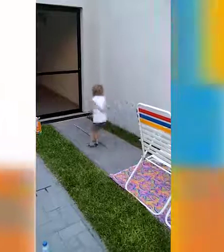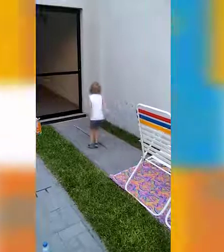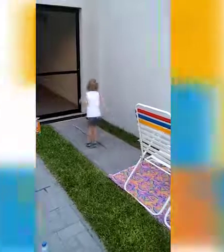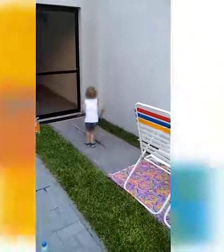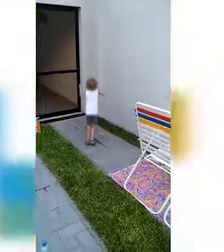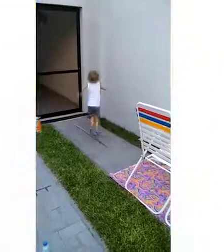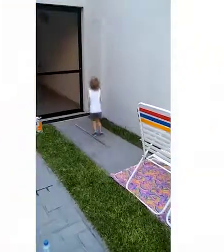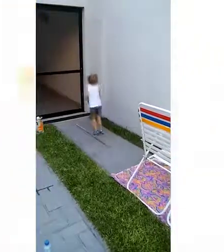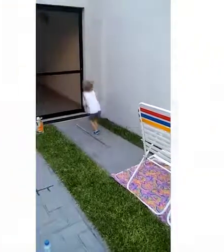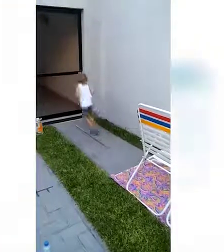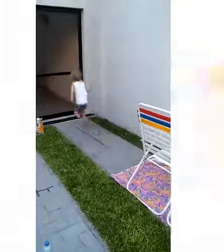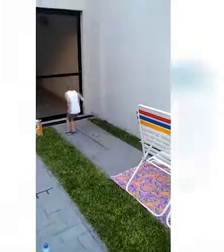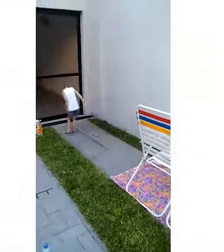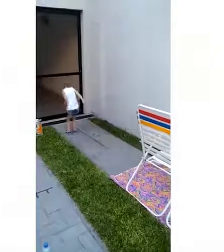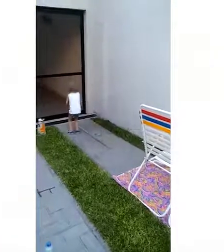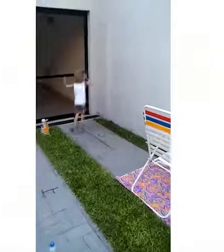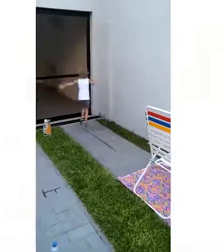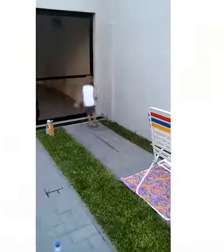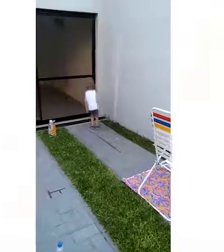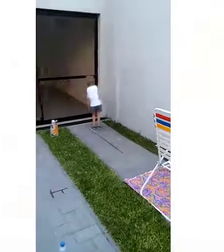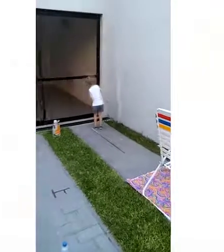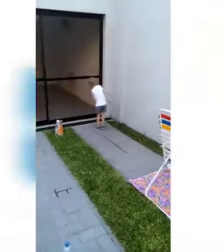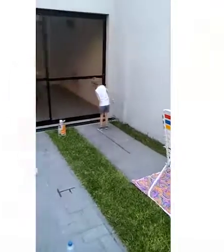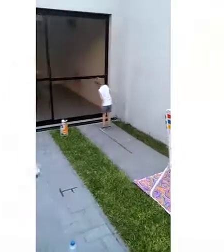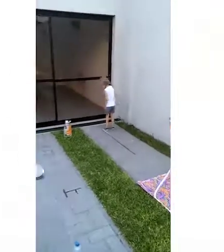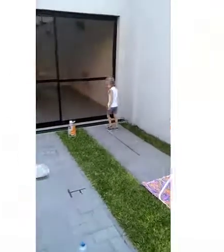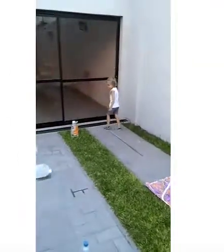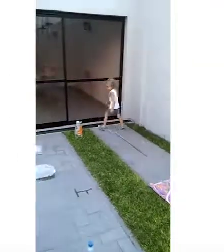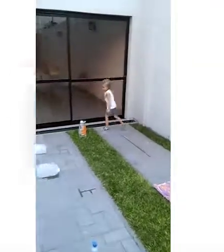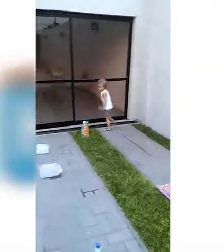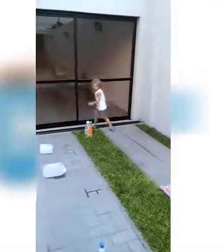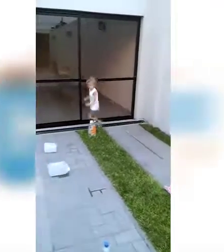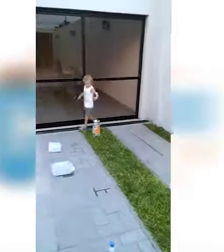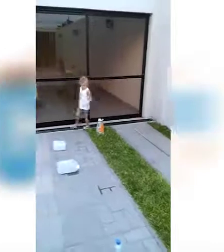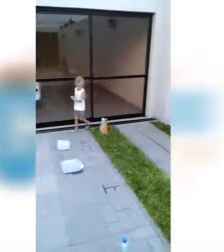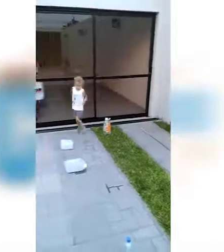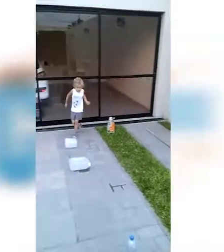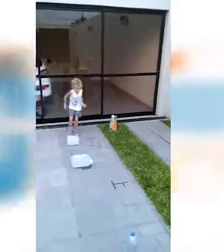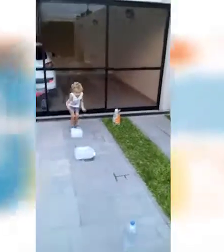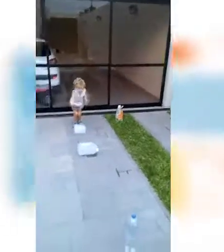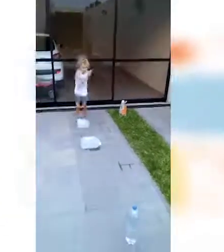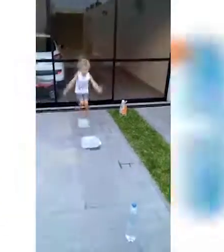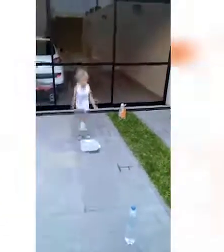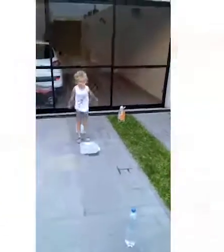Izquierda, derecha, izquierda, derecha. Muy bien. Doy la vuelta. Salto como un canguro.